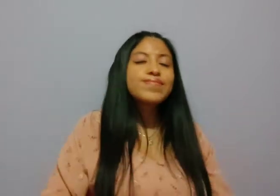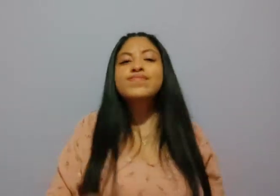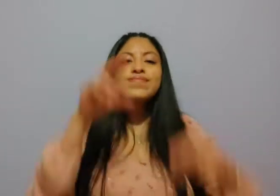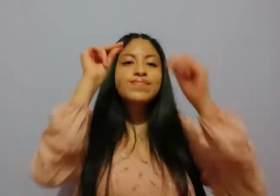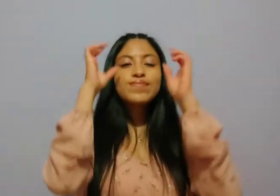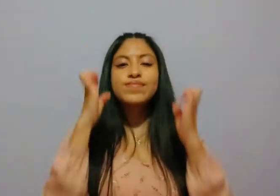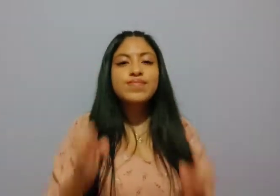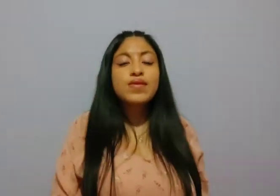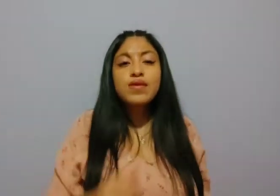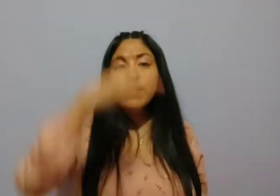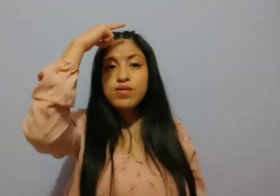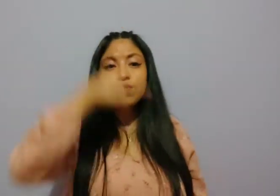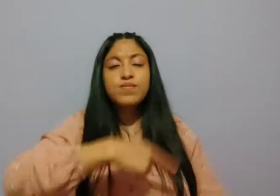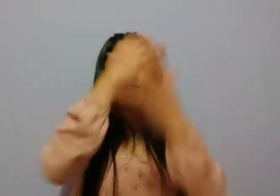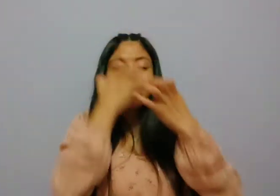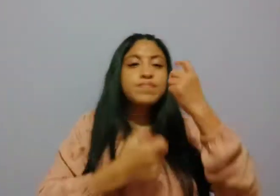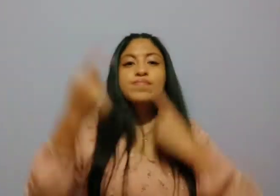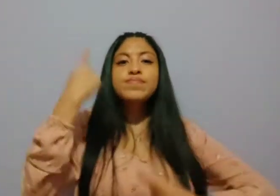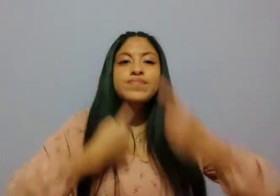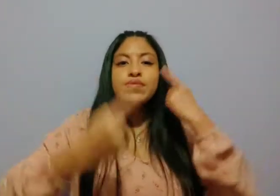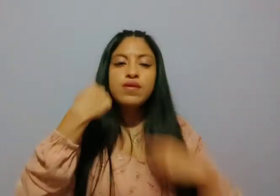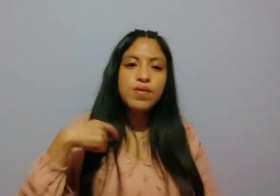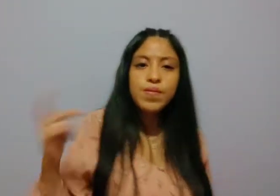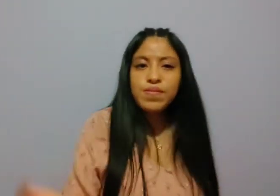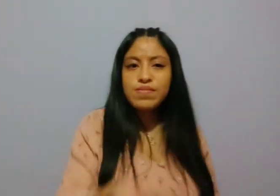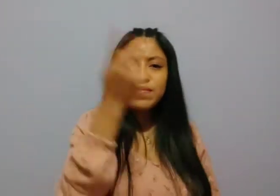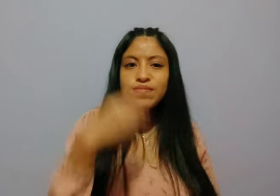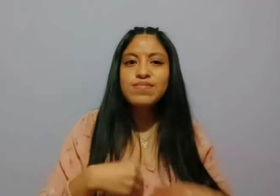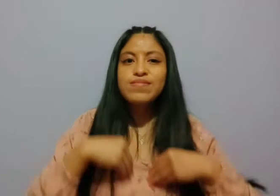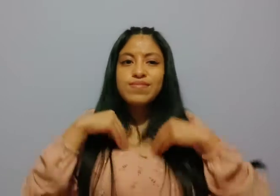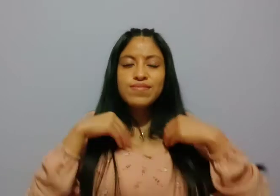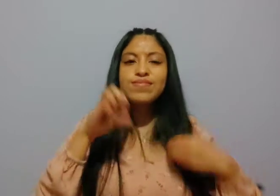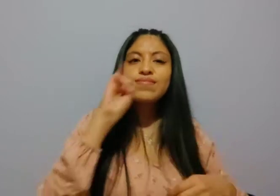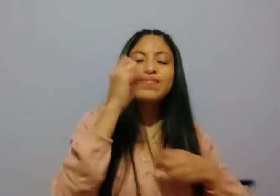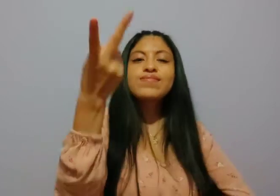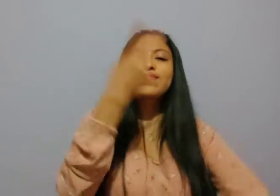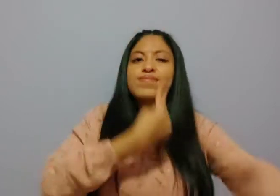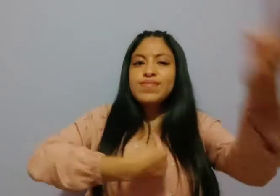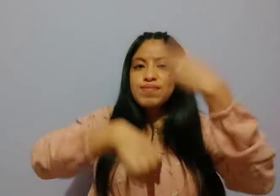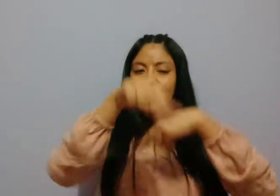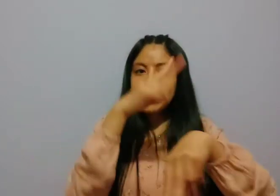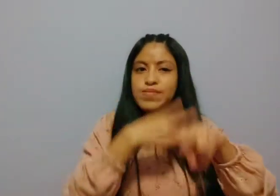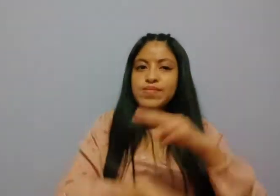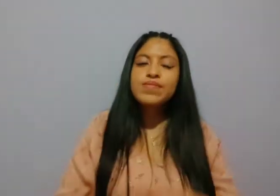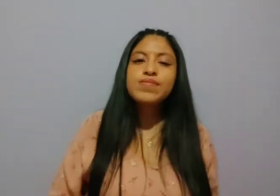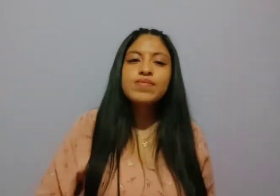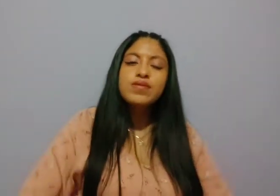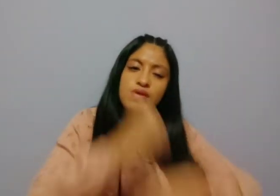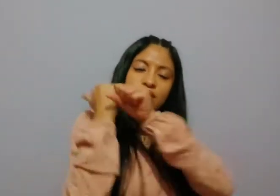lado no estás Noches de llanto preguntándole a la vida si volverá Y